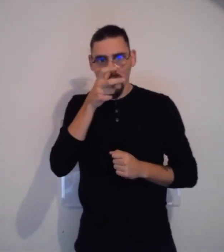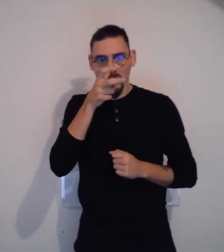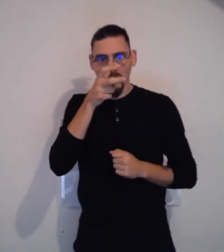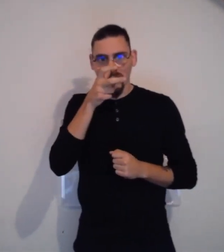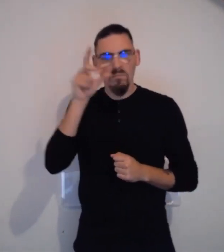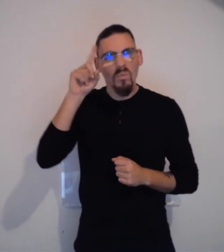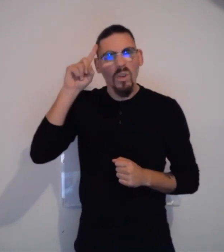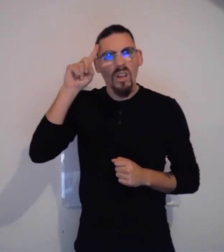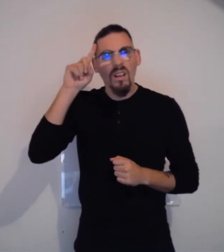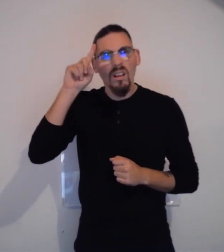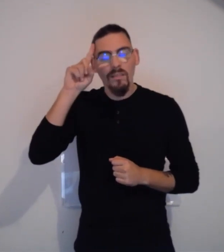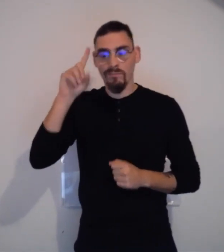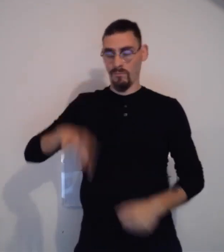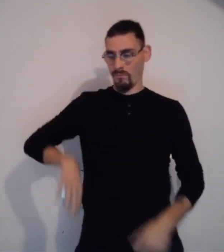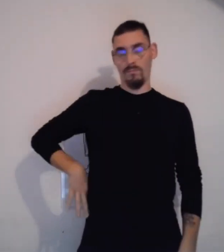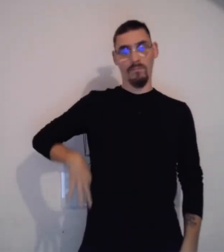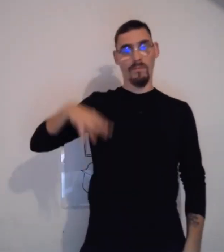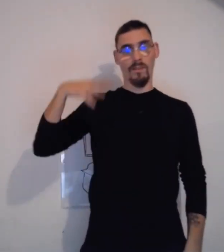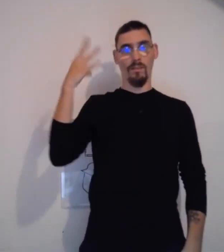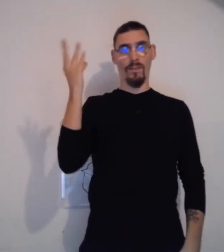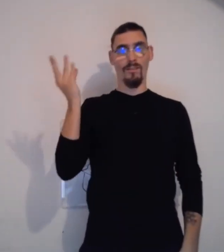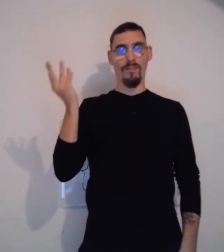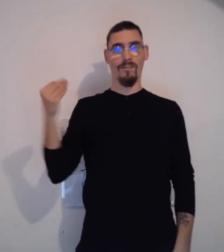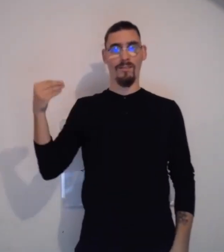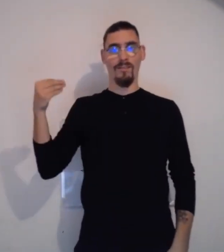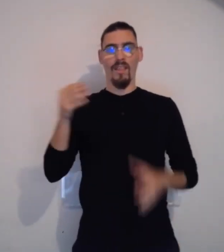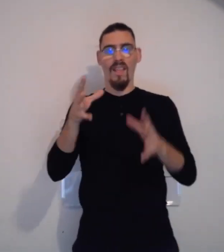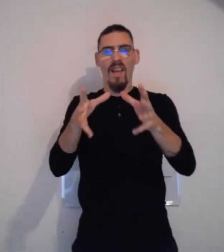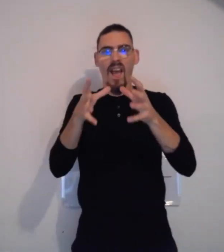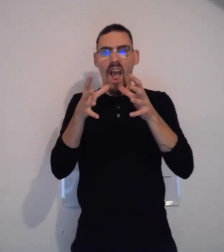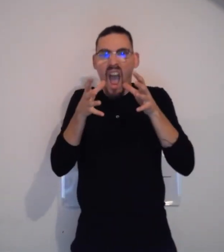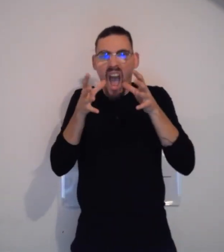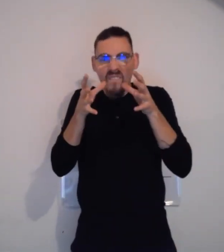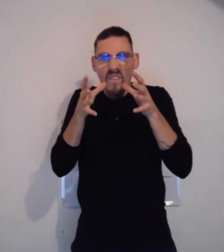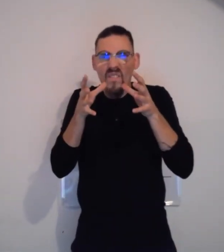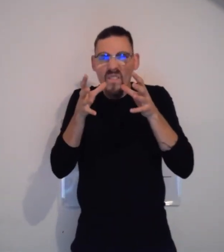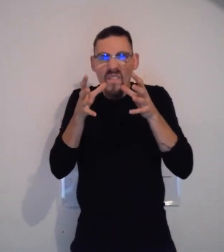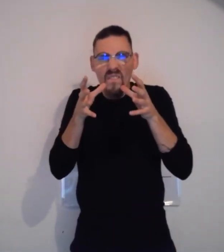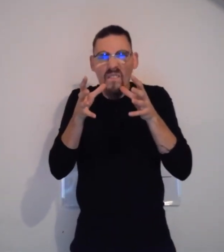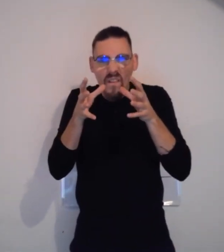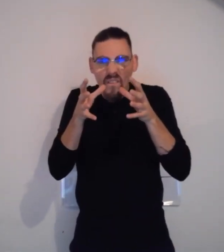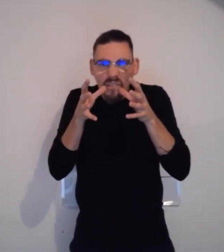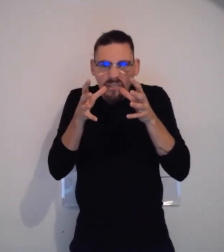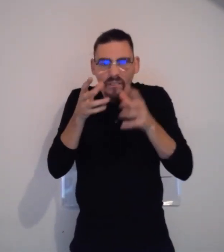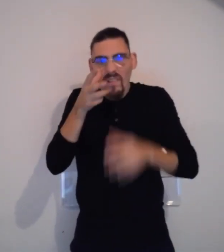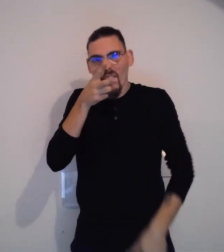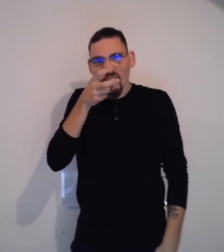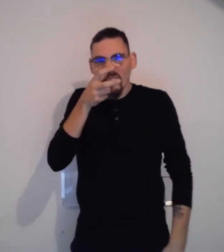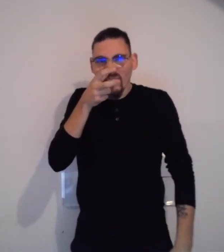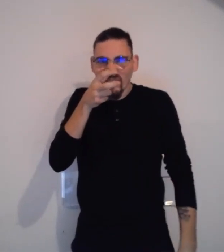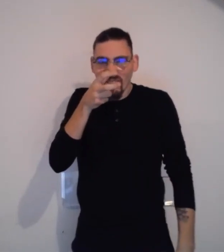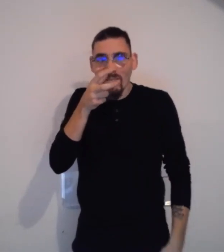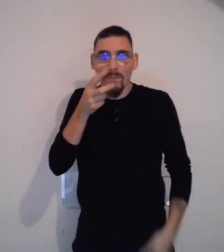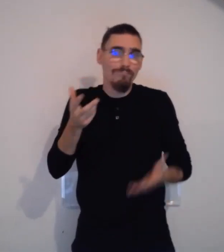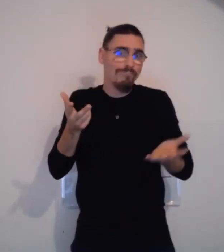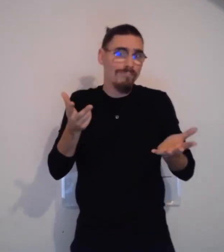Ce signe-là veut dire noisette. Alors, pourquoi ? Parce qu'un écureuil, souvent, il va attraper avec ses deux mains la